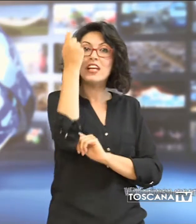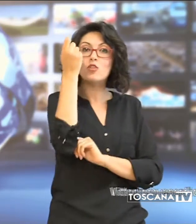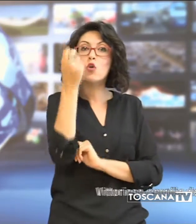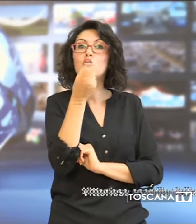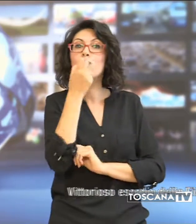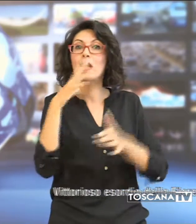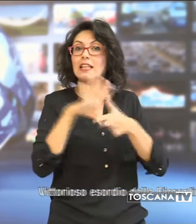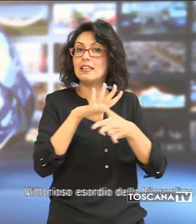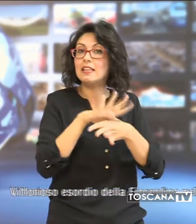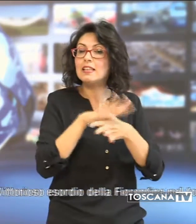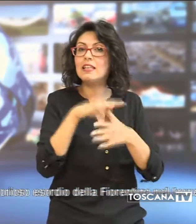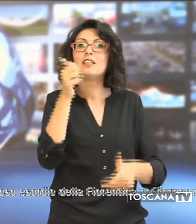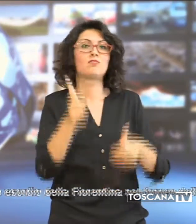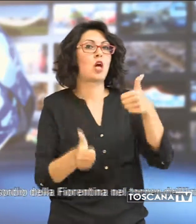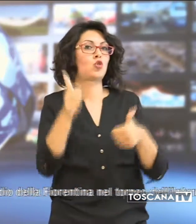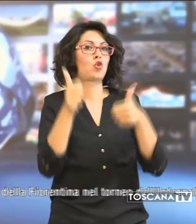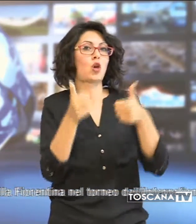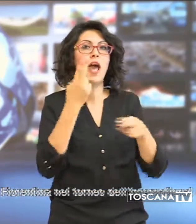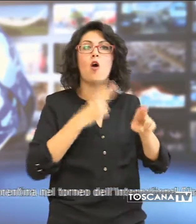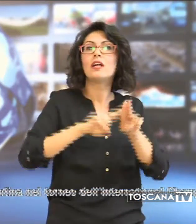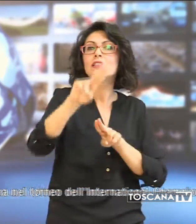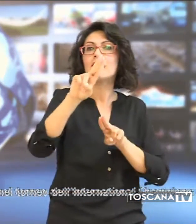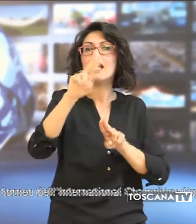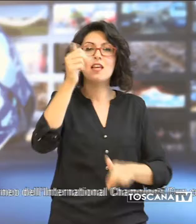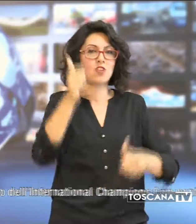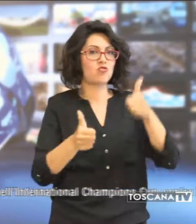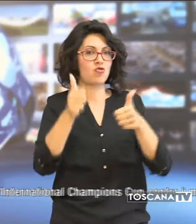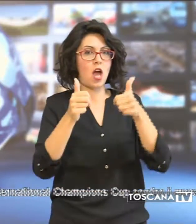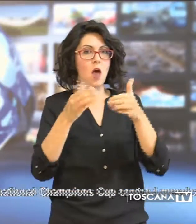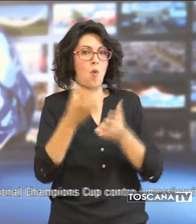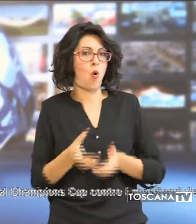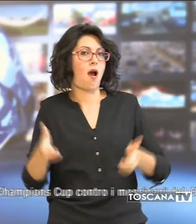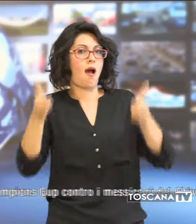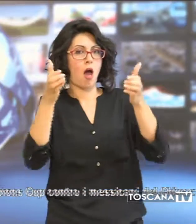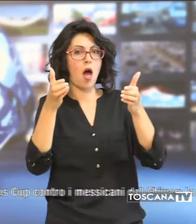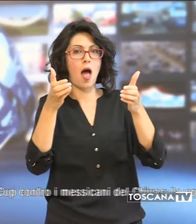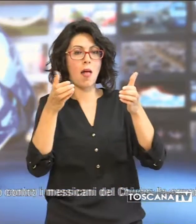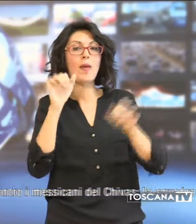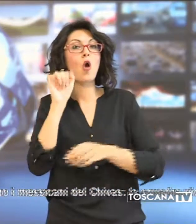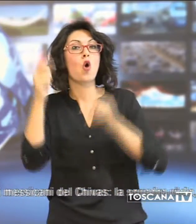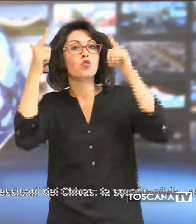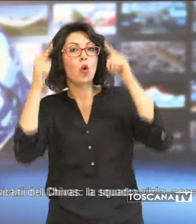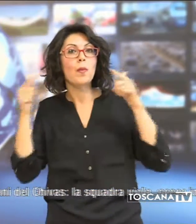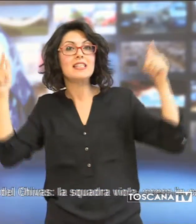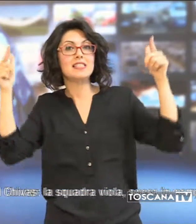della Fiorentina nel torneo dell'International Champions Cup contro i messicani del Civas.